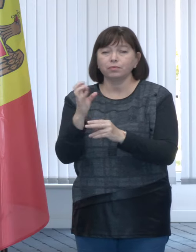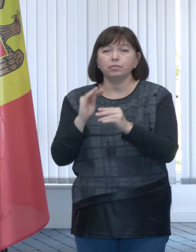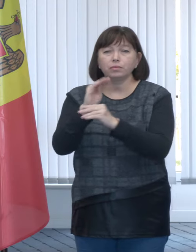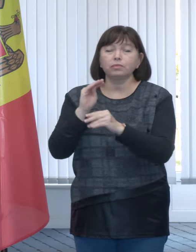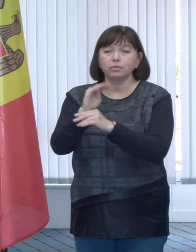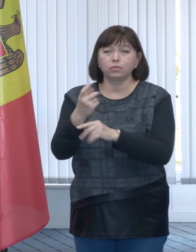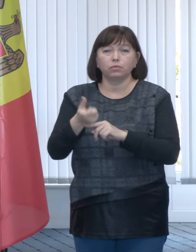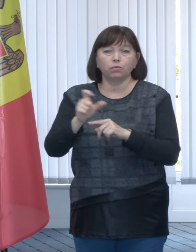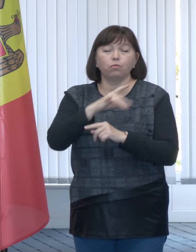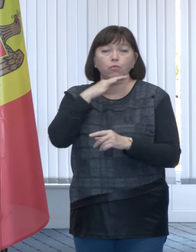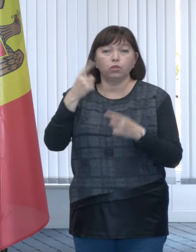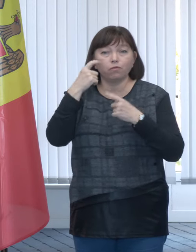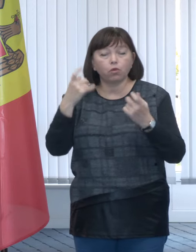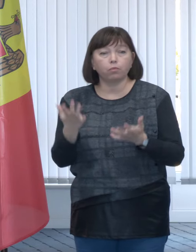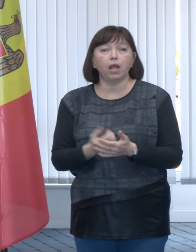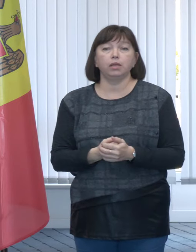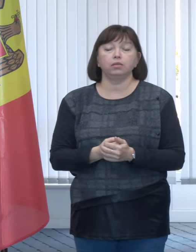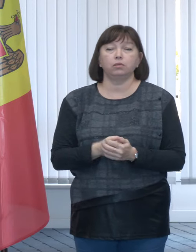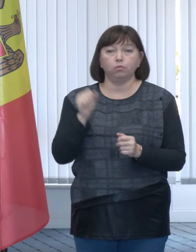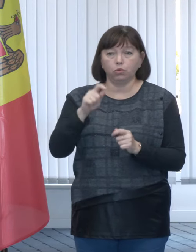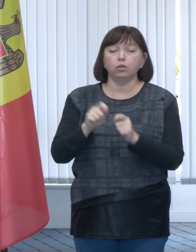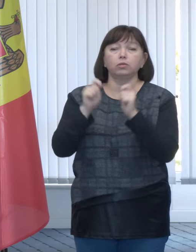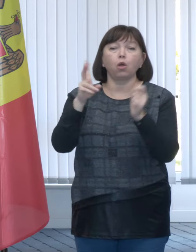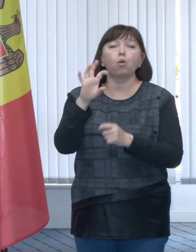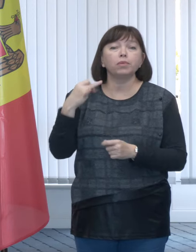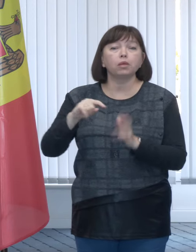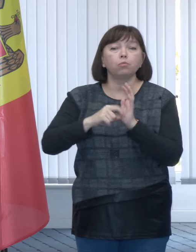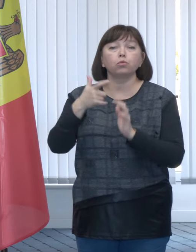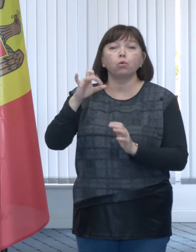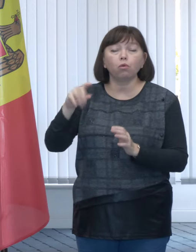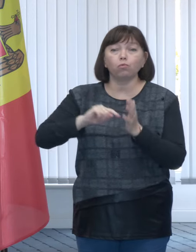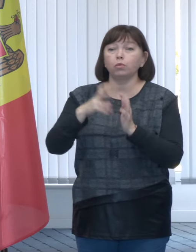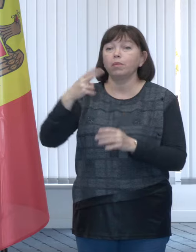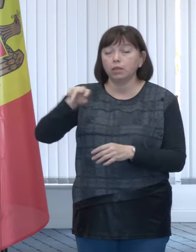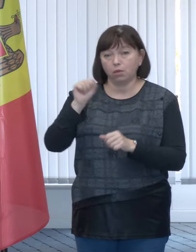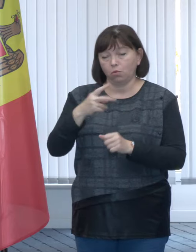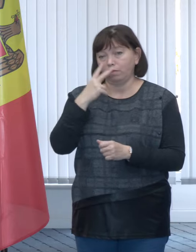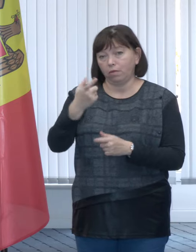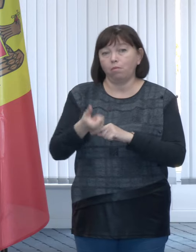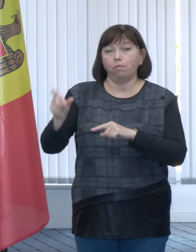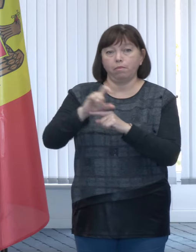informații utile. Întrați și pe compensatii.gov.md unde aflați și mai multe lucruri. Mersi!